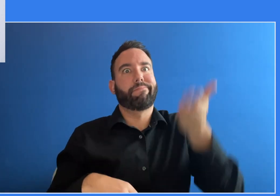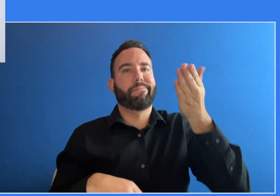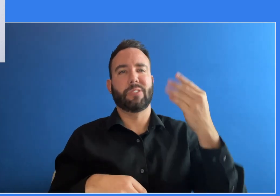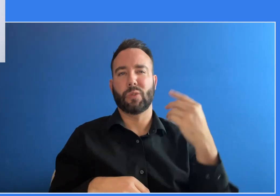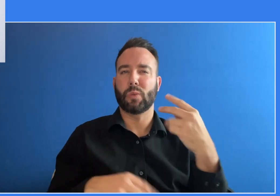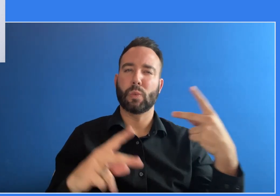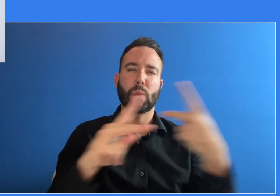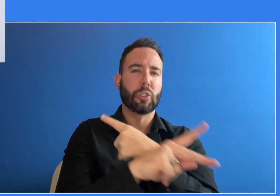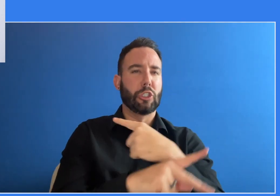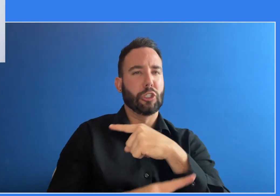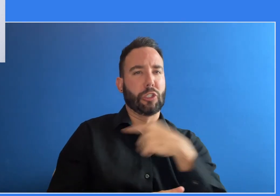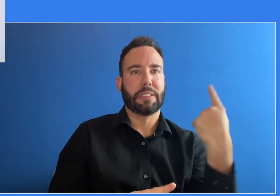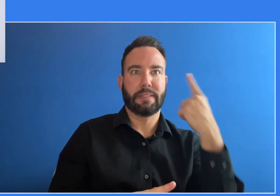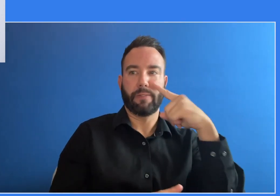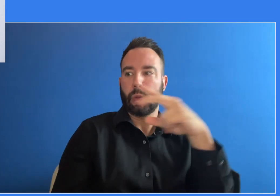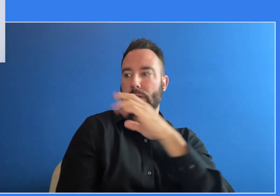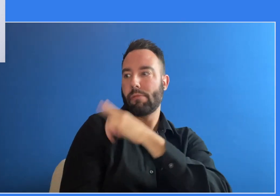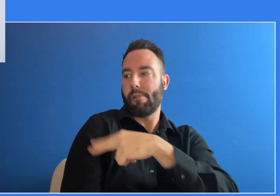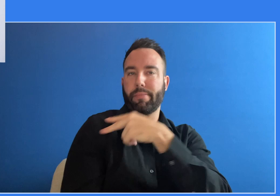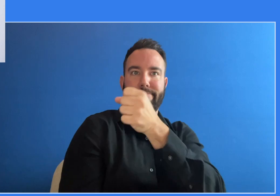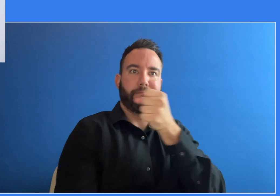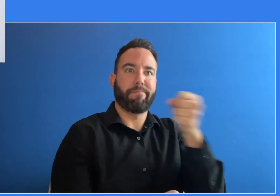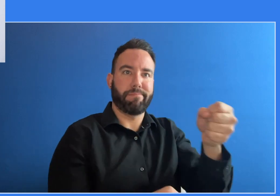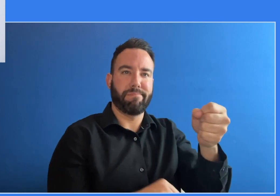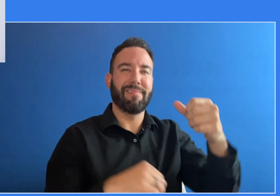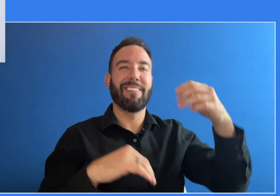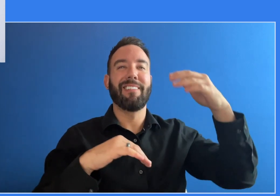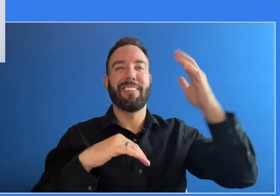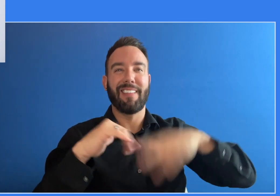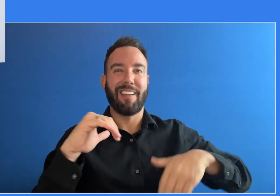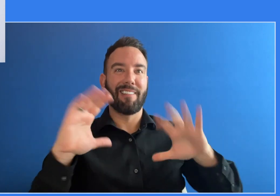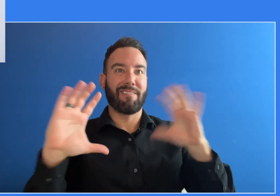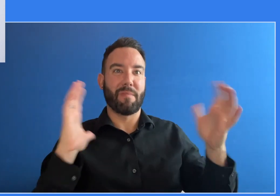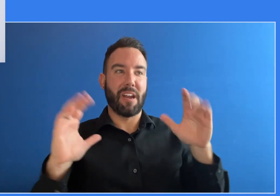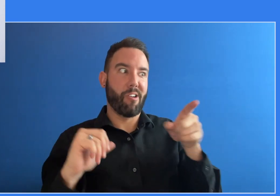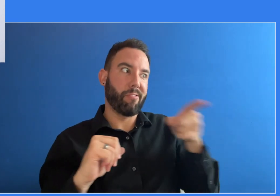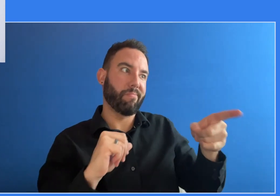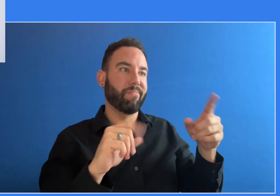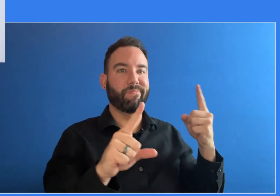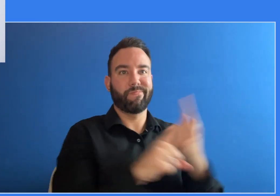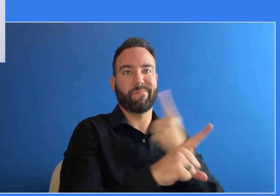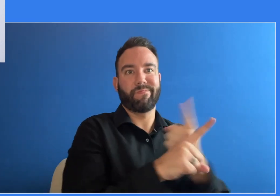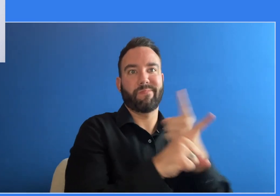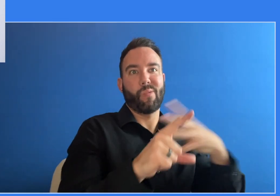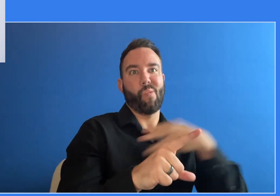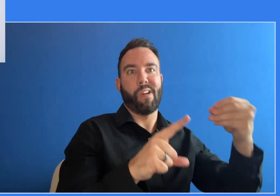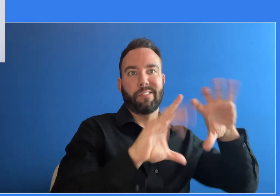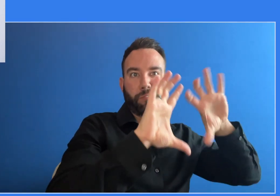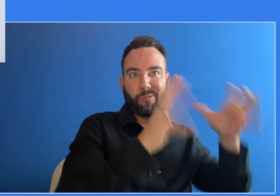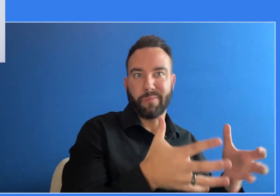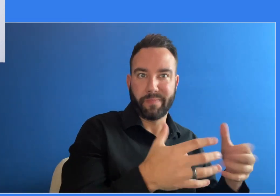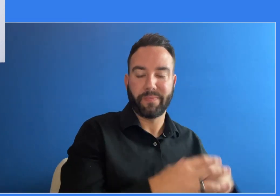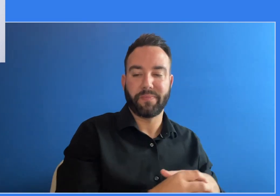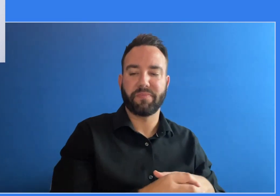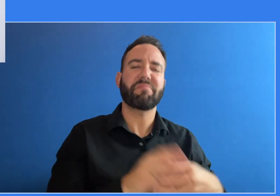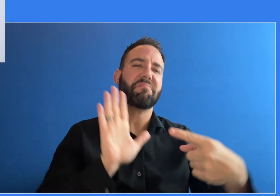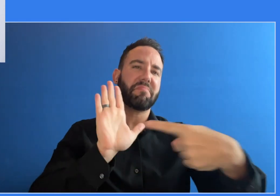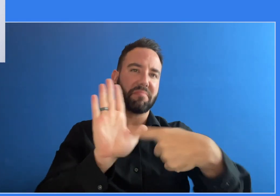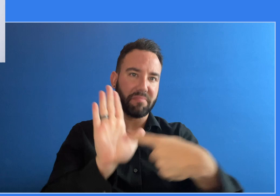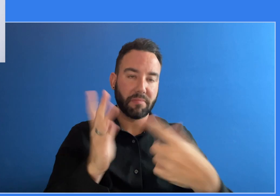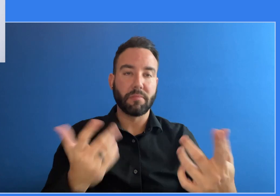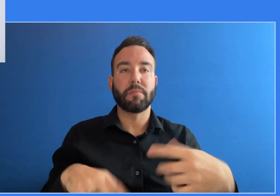a la hospitalización o la muerte. Las personas de algunos grupos de minorías raciales y étnicas tienen más